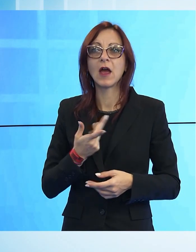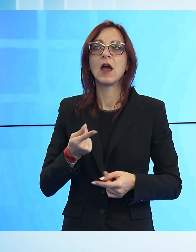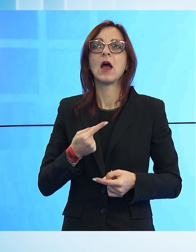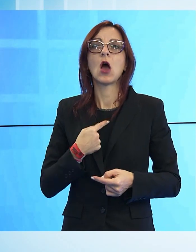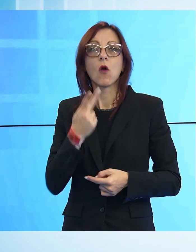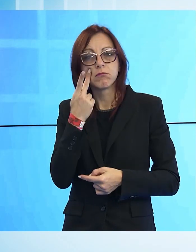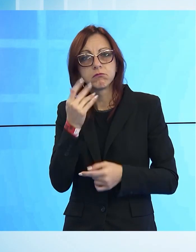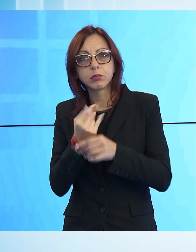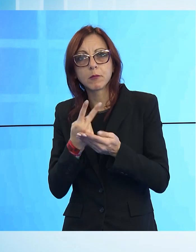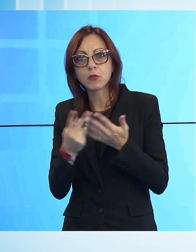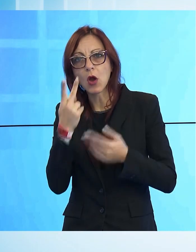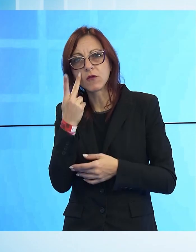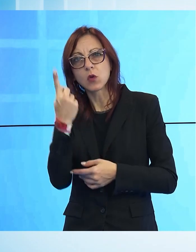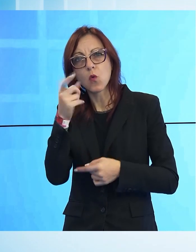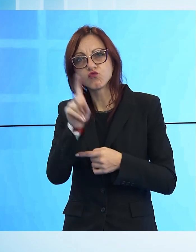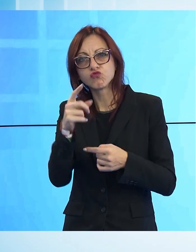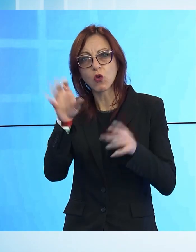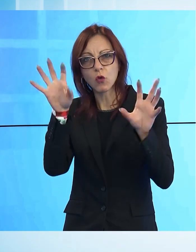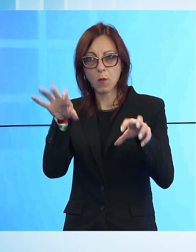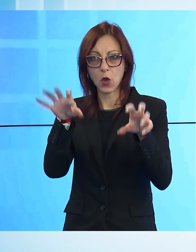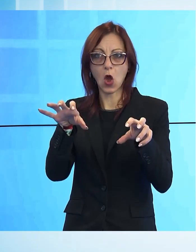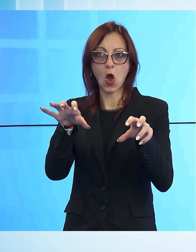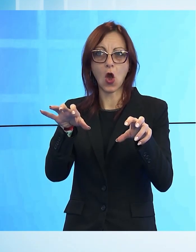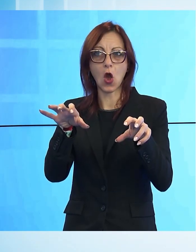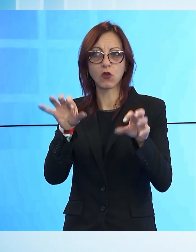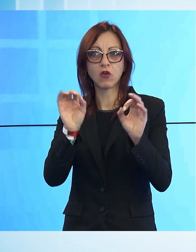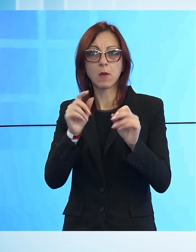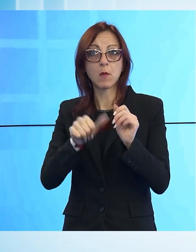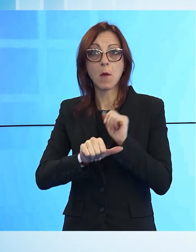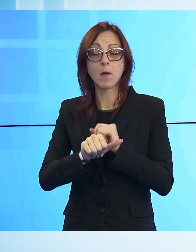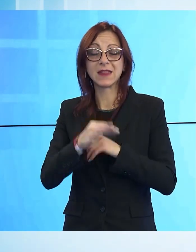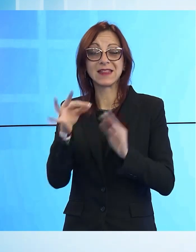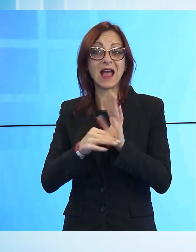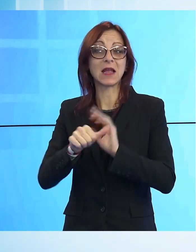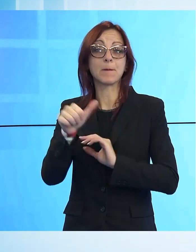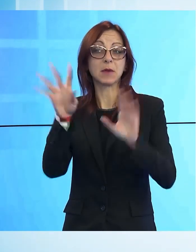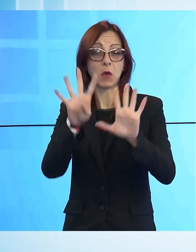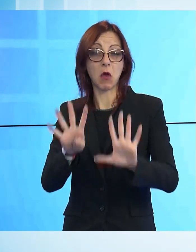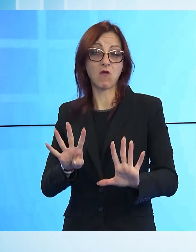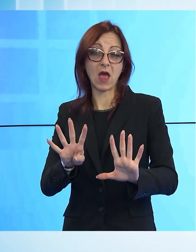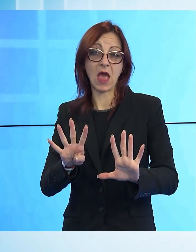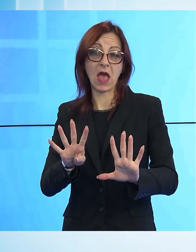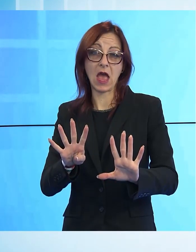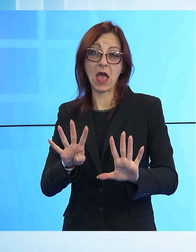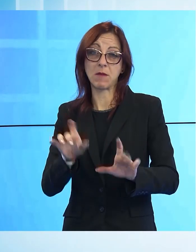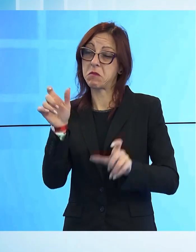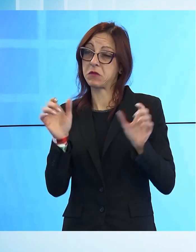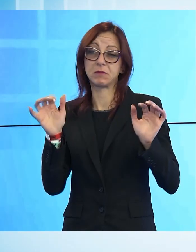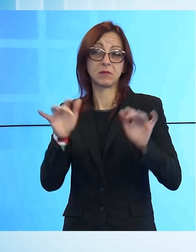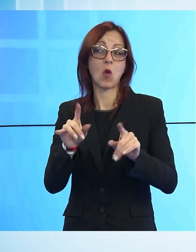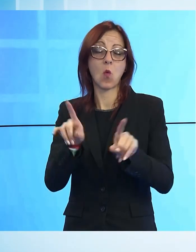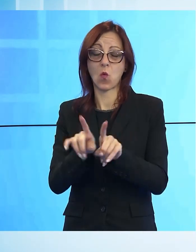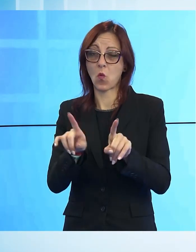in un giorno di pioggia come è stato il primo di novembre. Ho poi assistito a